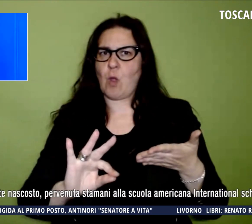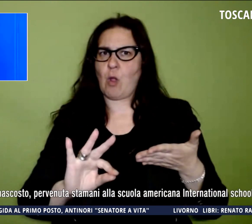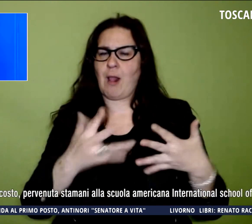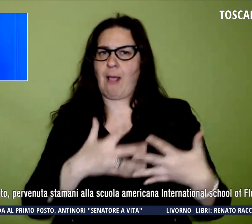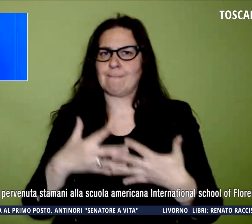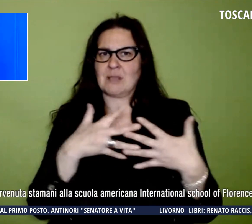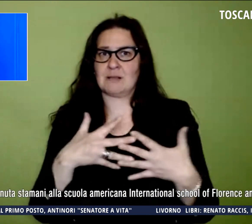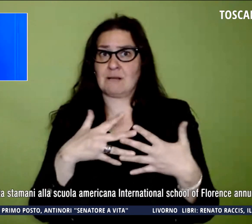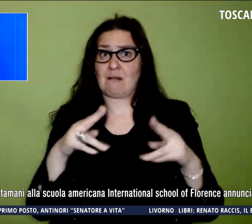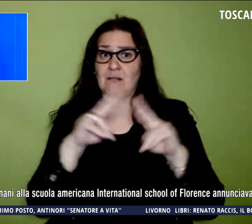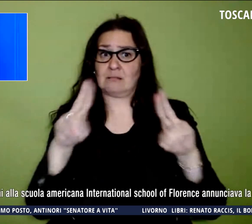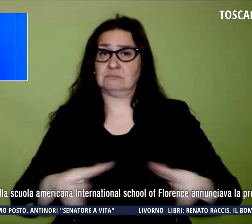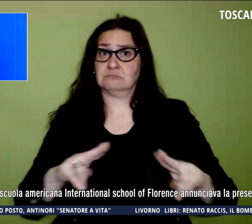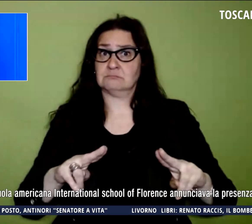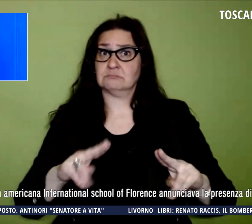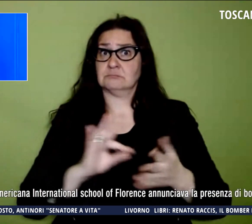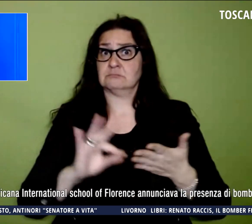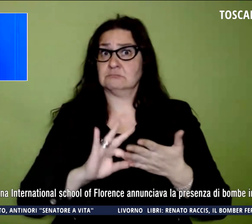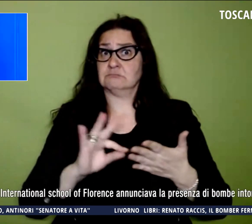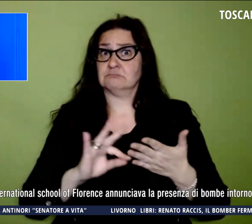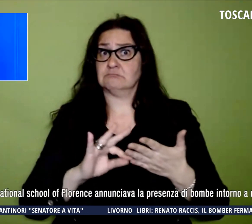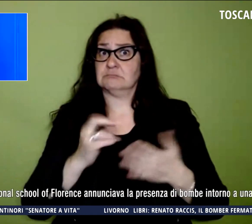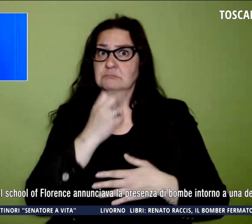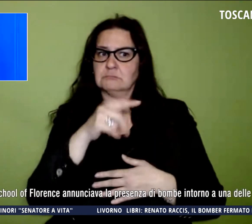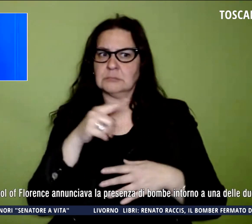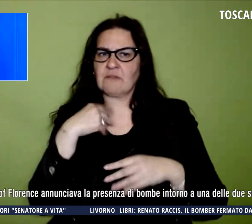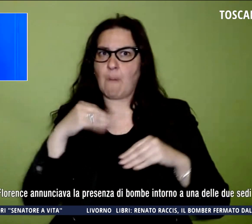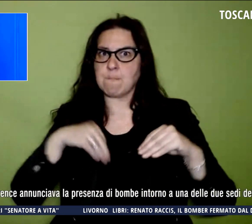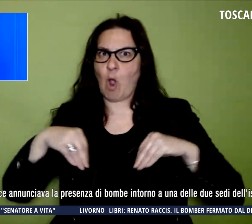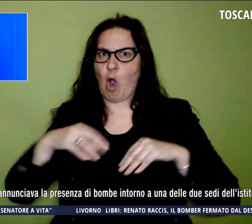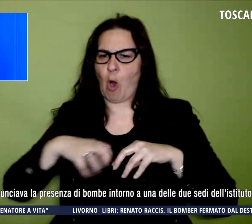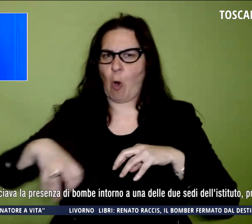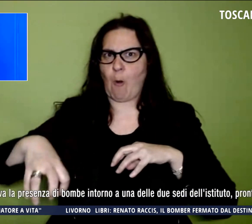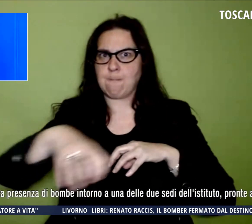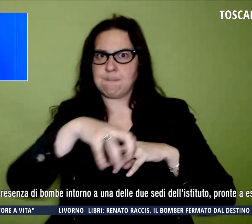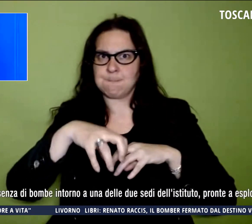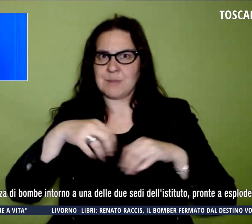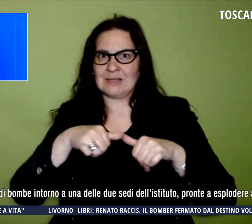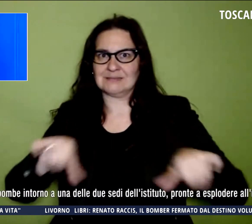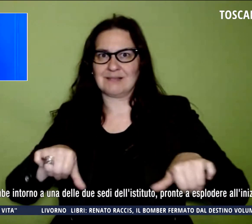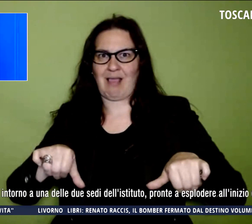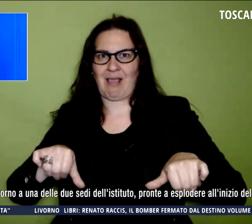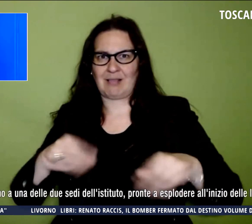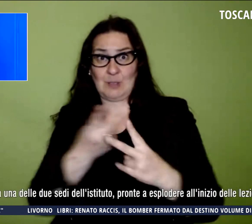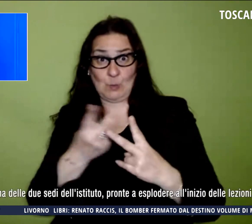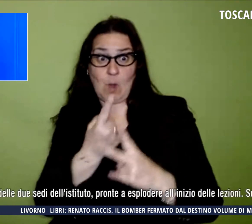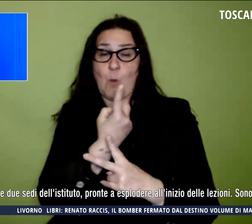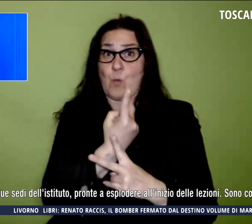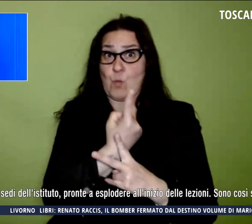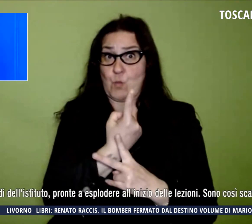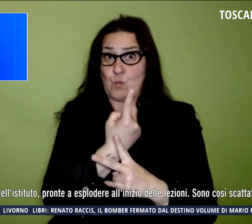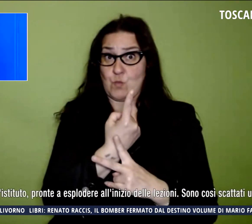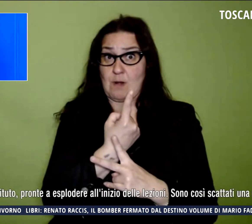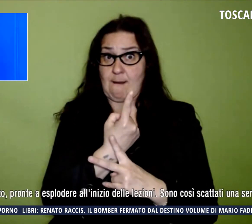annunciava la presenza di bombe intorno a una delle due sedi dell'Istituto. Bombe pronte a